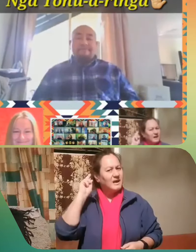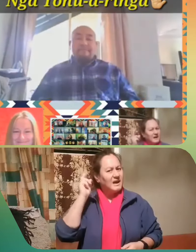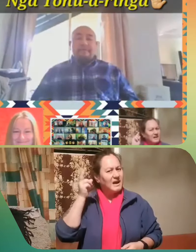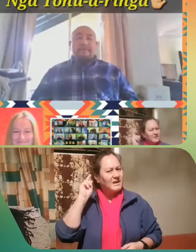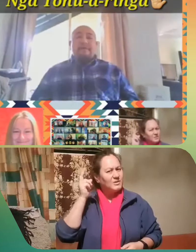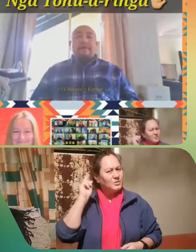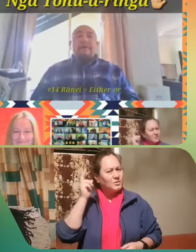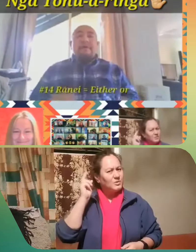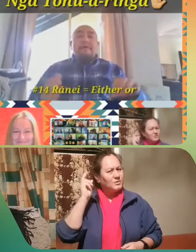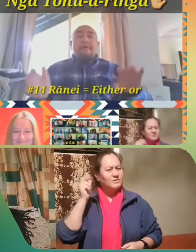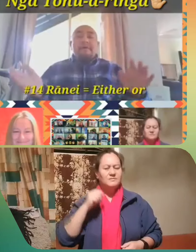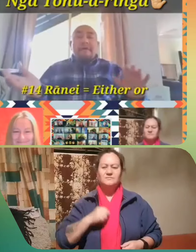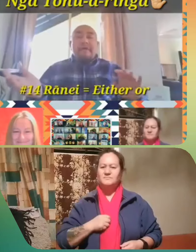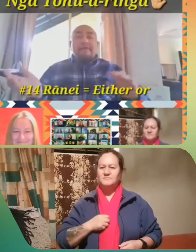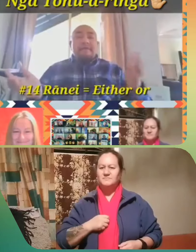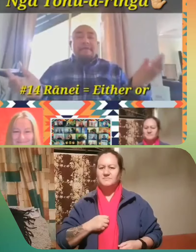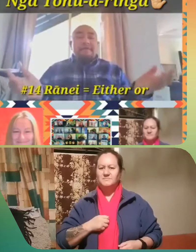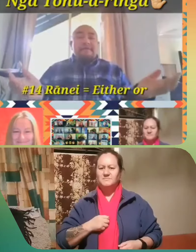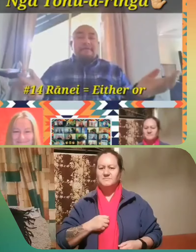Ano.